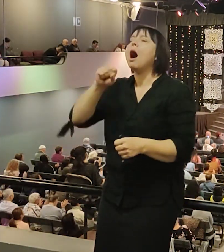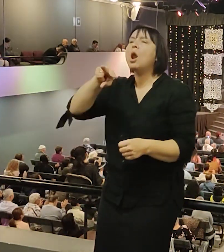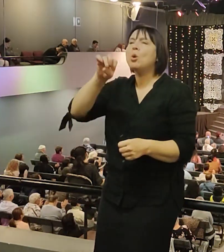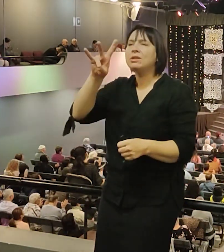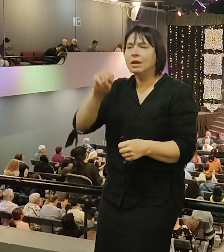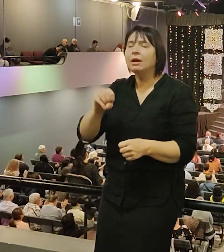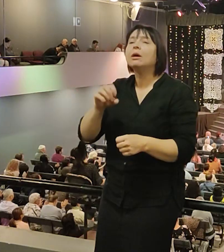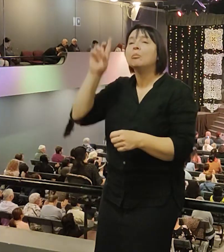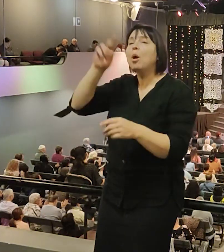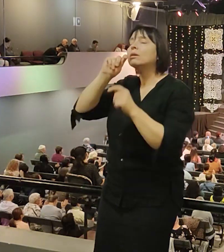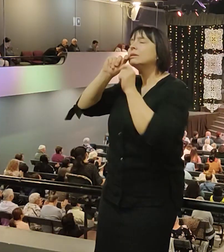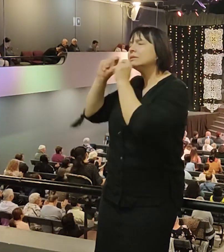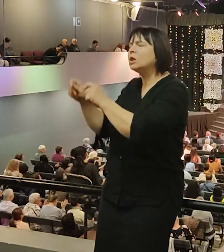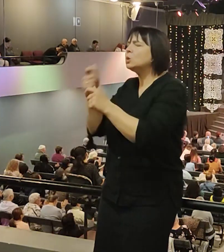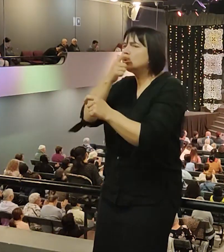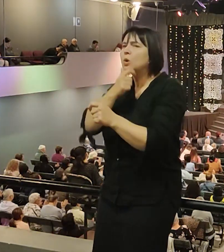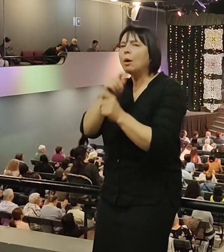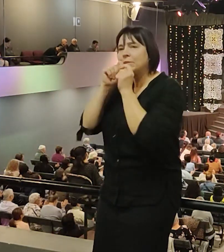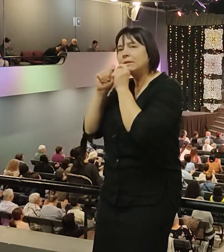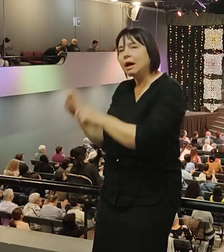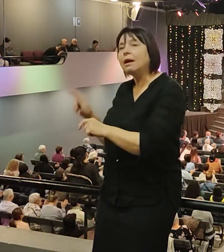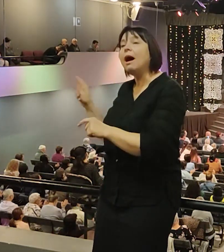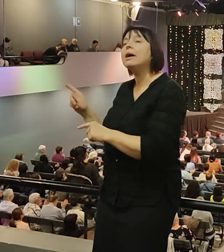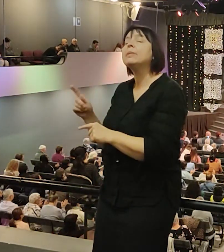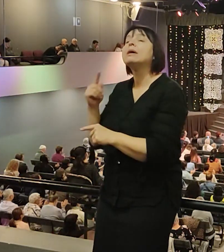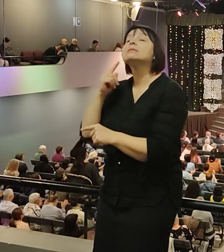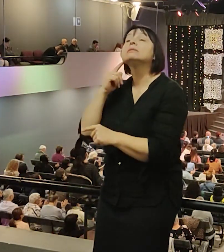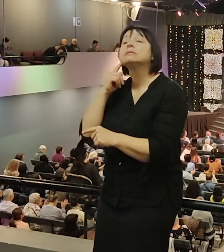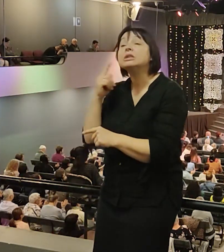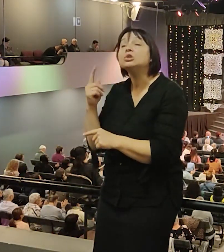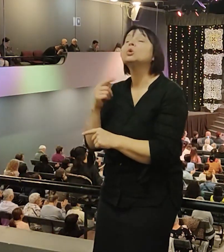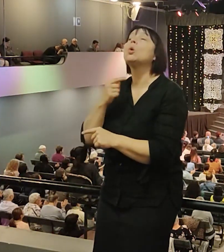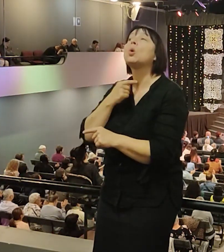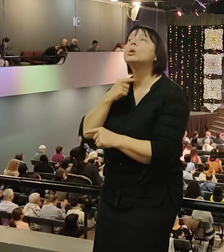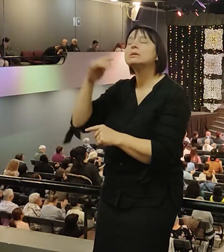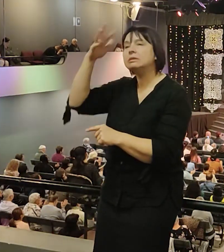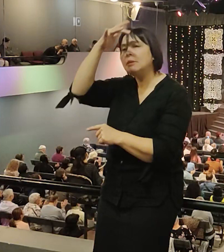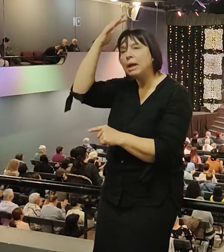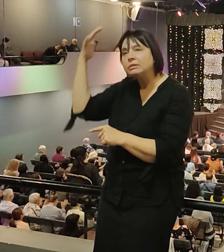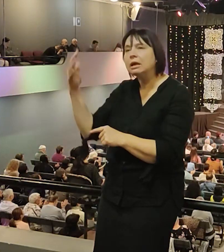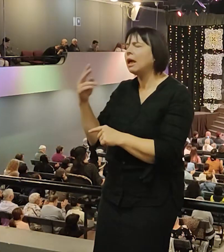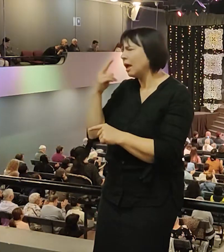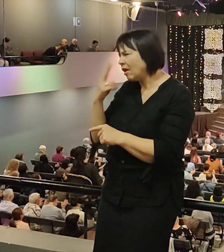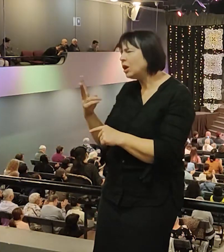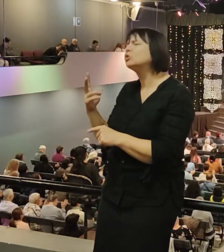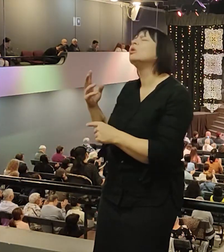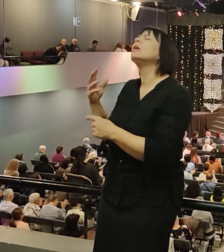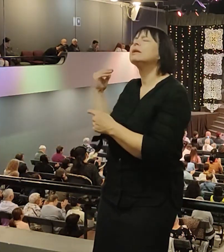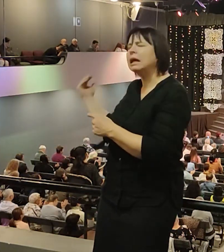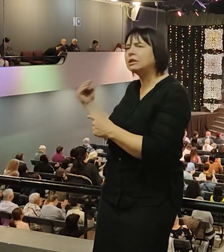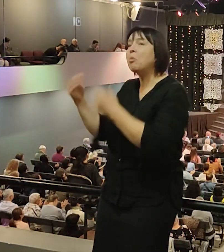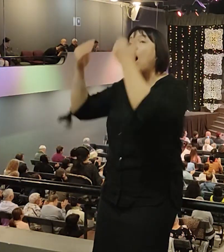хороший, приятный слух. Она слышит голос небесный. Я вижу открытые небеса над Тобой.